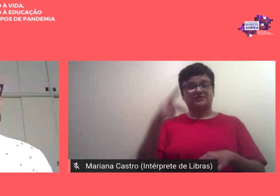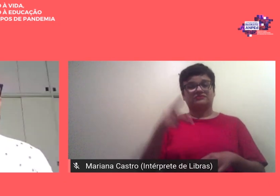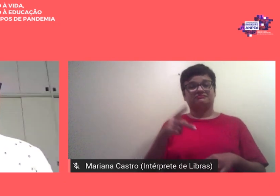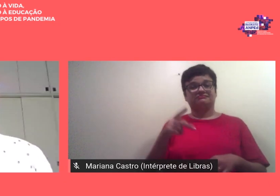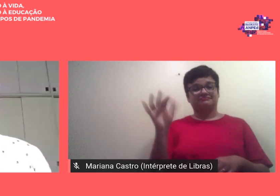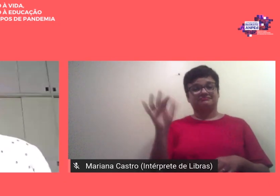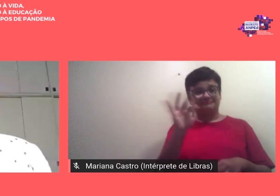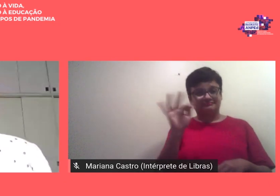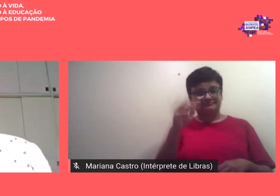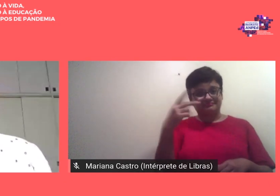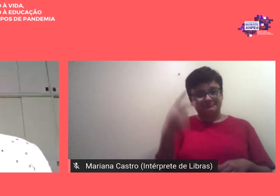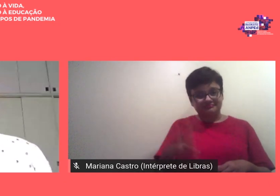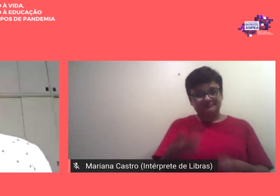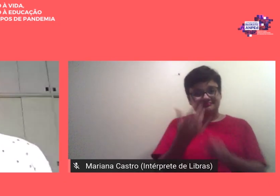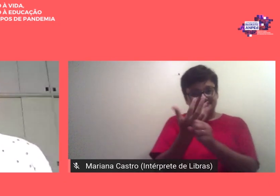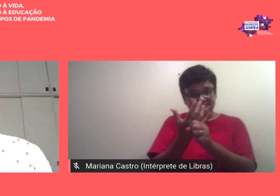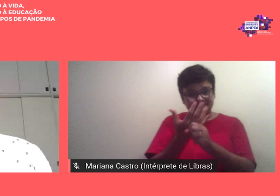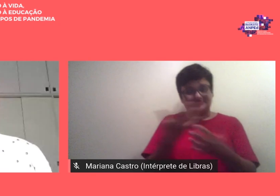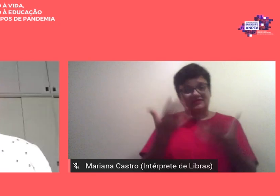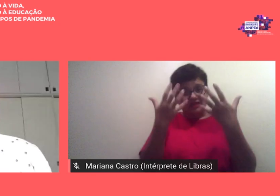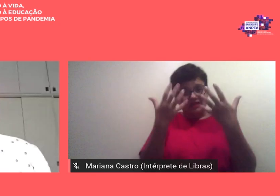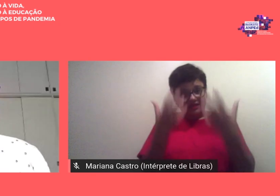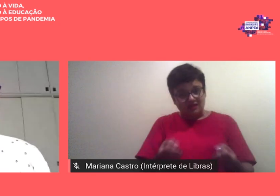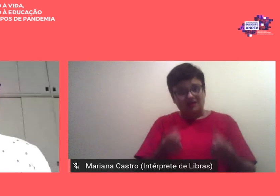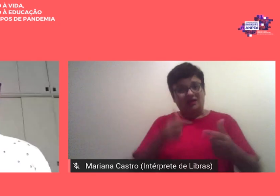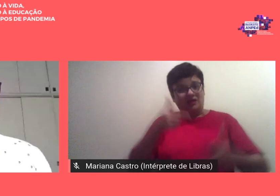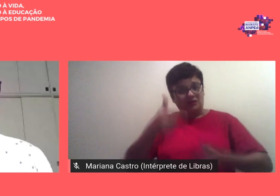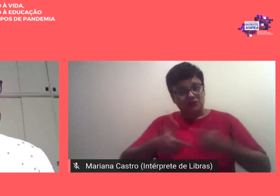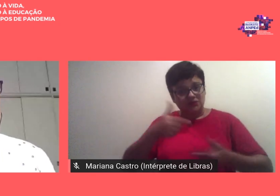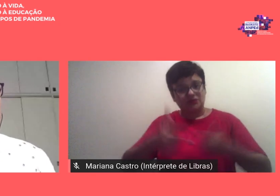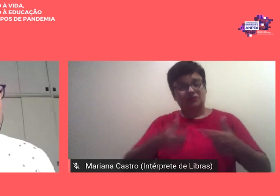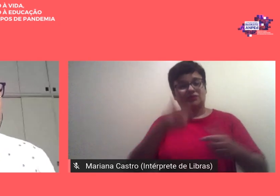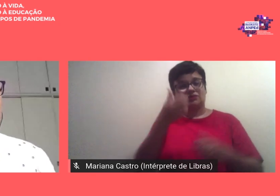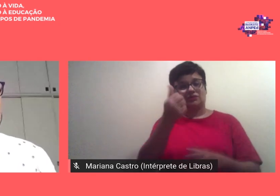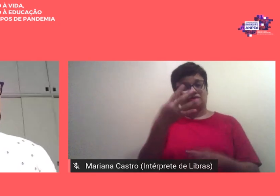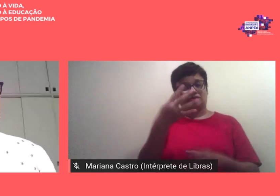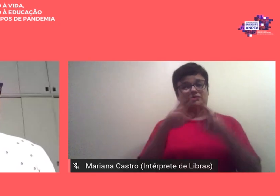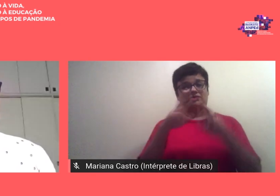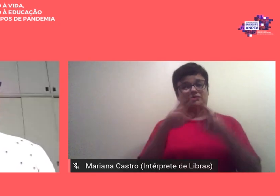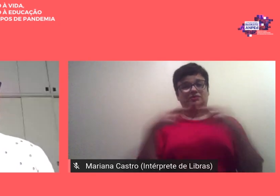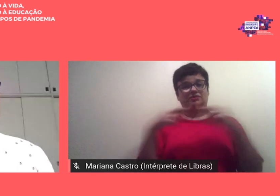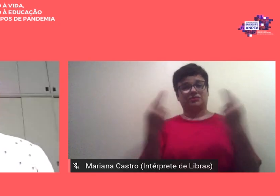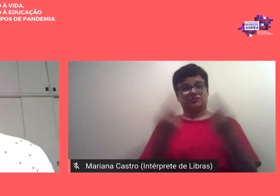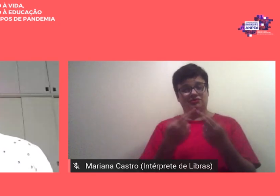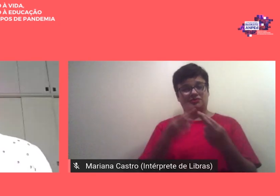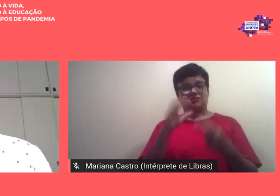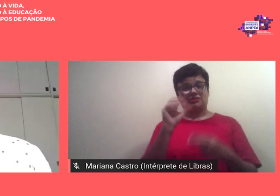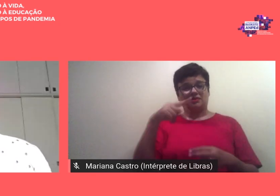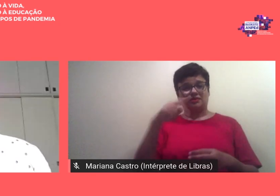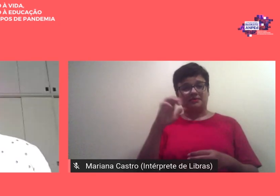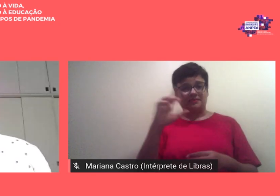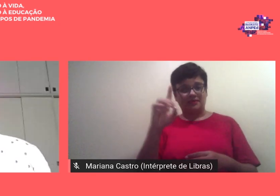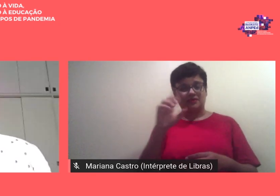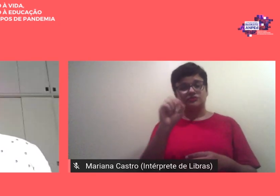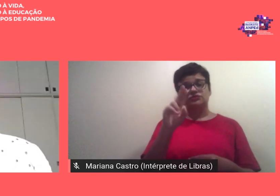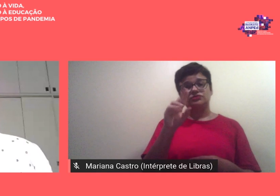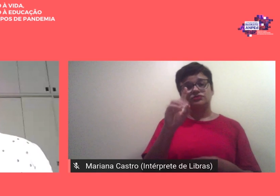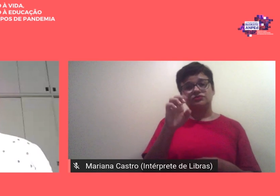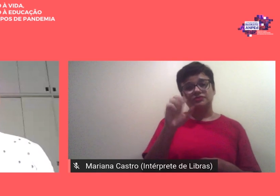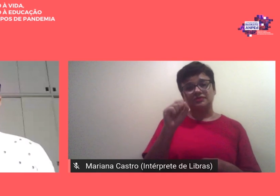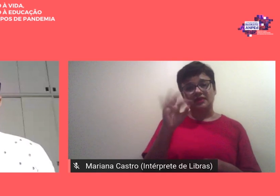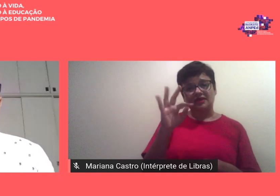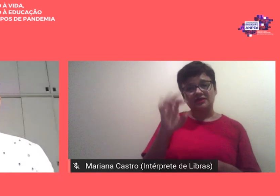do Rio de Janeiro assumiram essa árdua tarefa de realizar a 14ª reunião regional da Amped Sudeste em modelo inédito